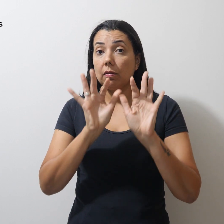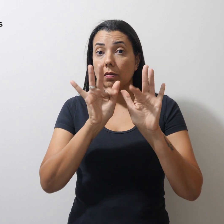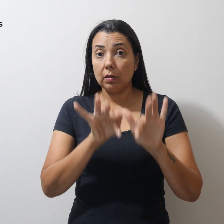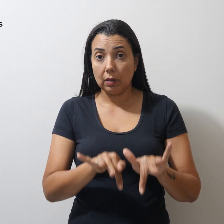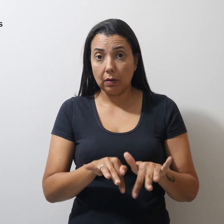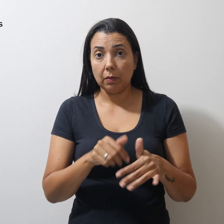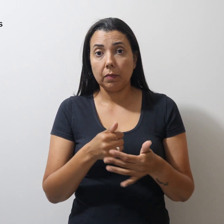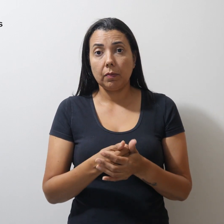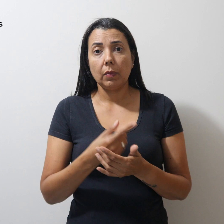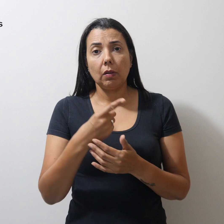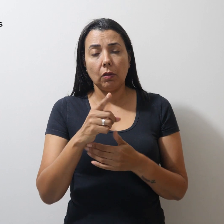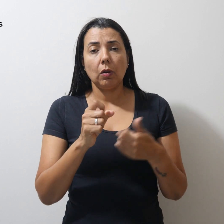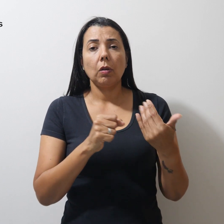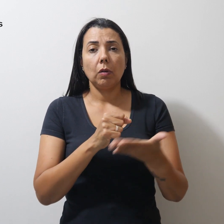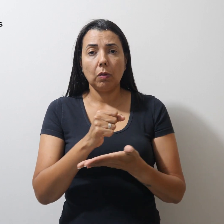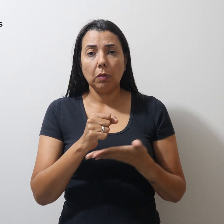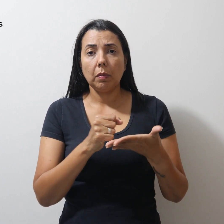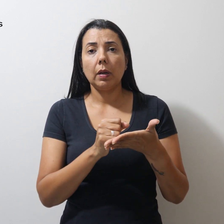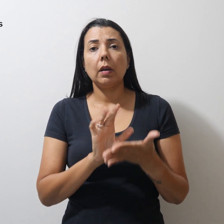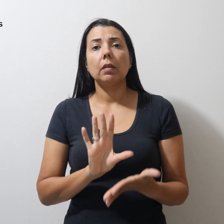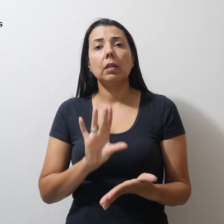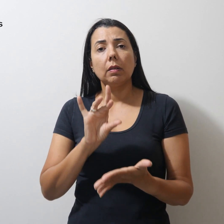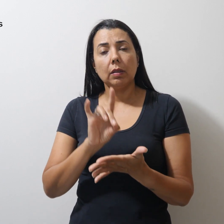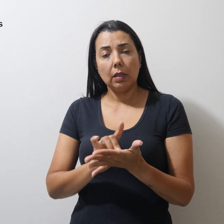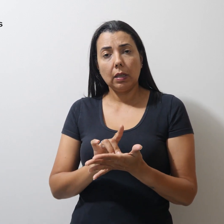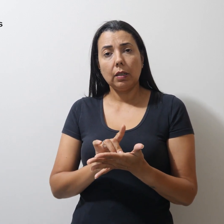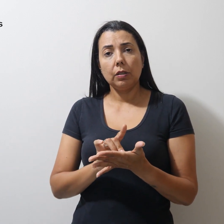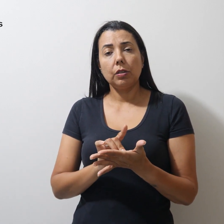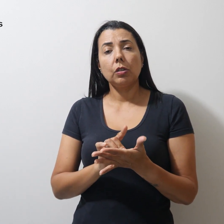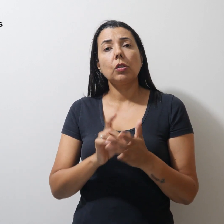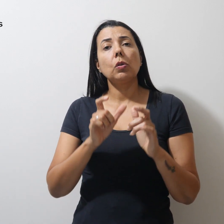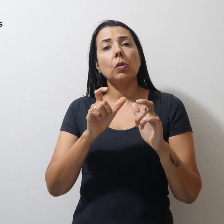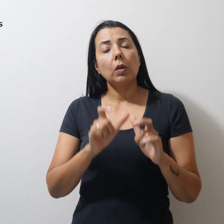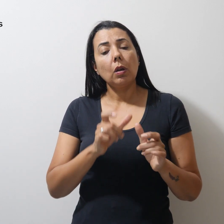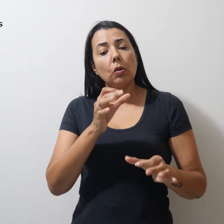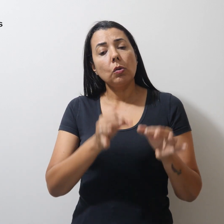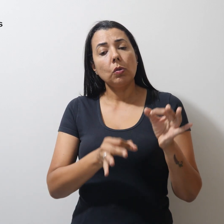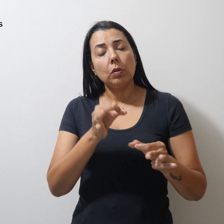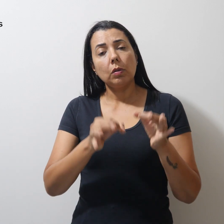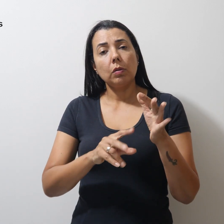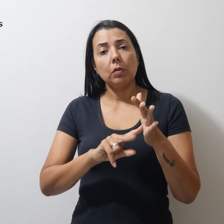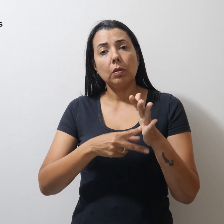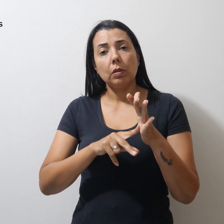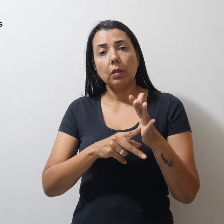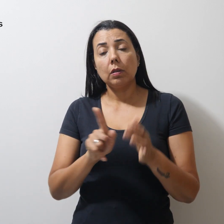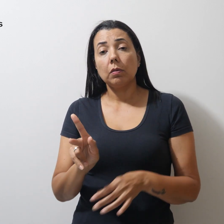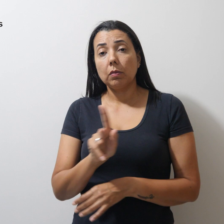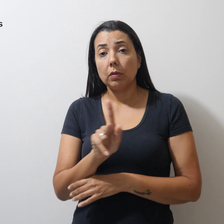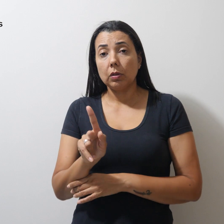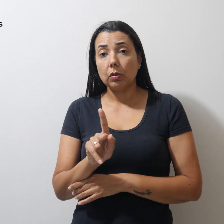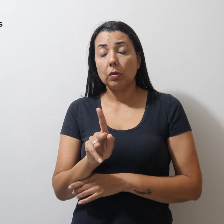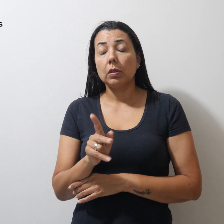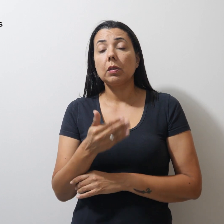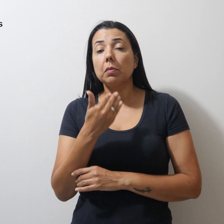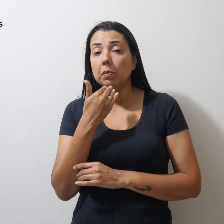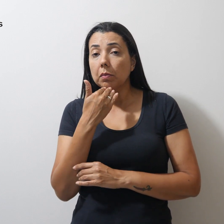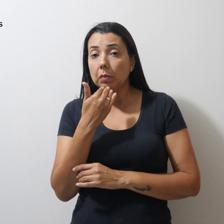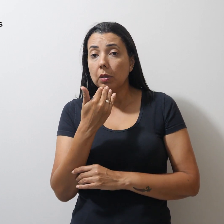Foi com base nesse fato que o Departamento Jurídico do SimproDF recorreu do pedido de